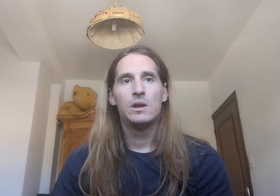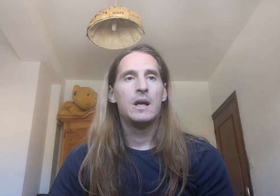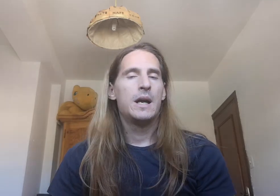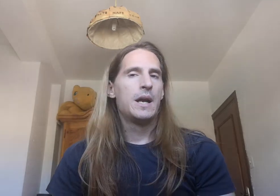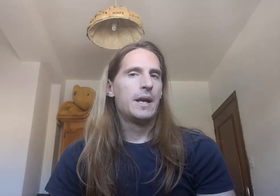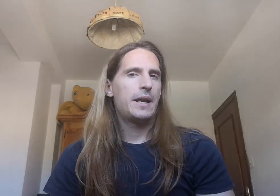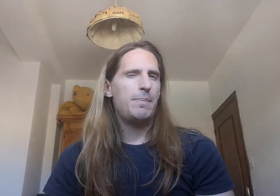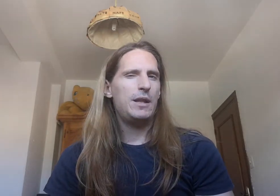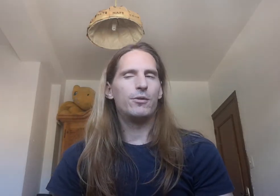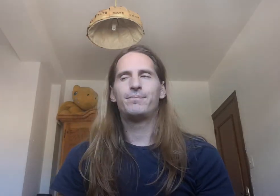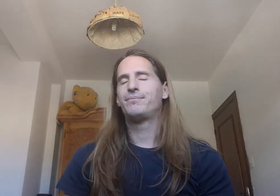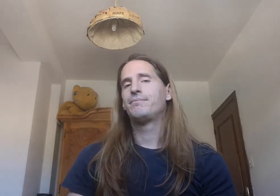repito